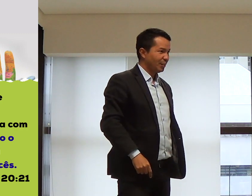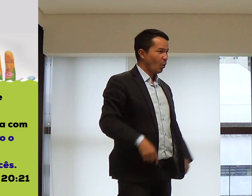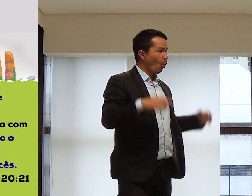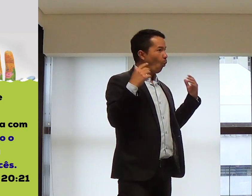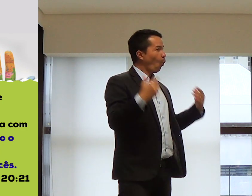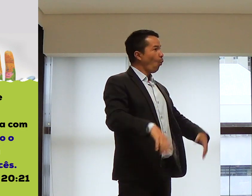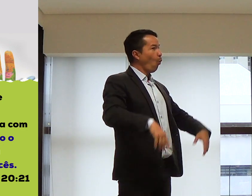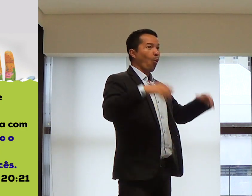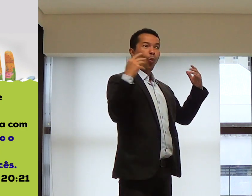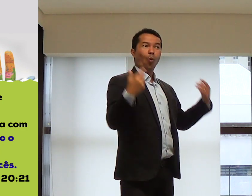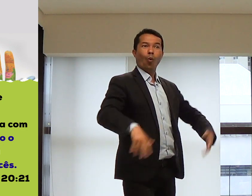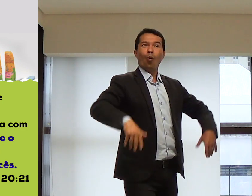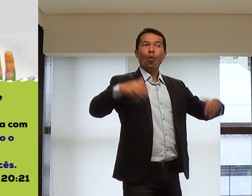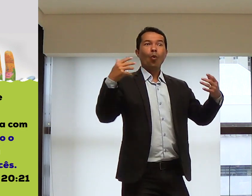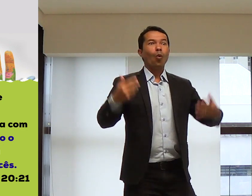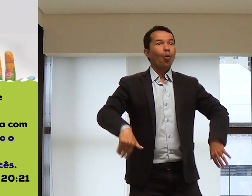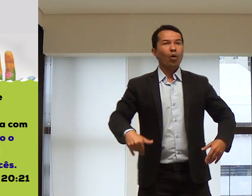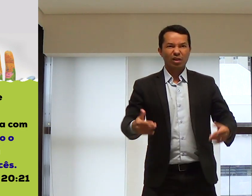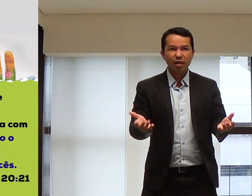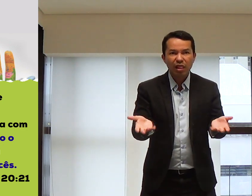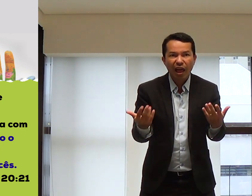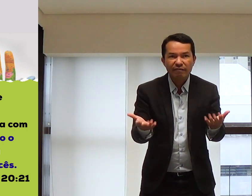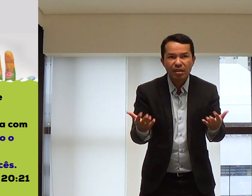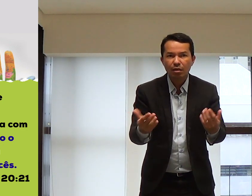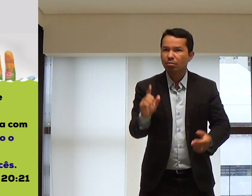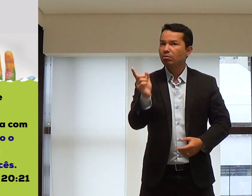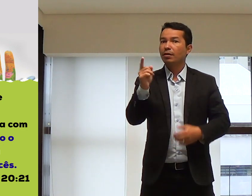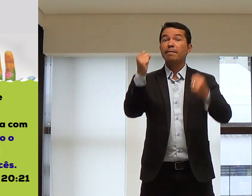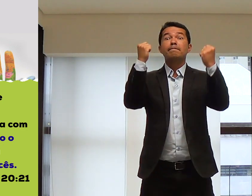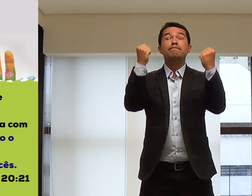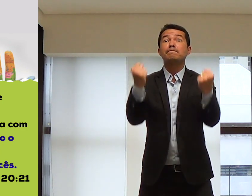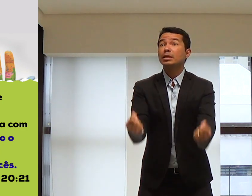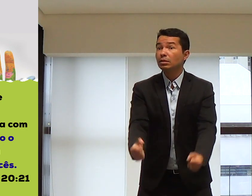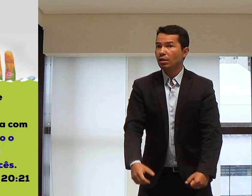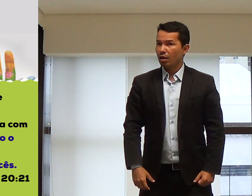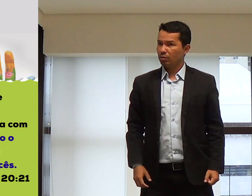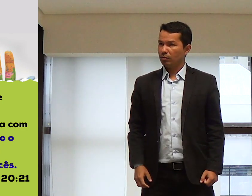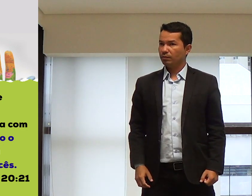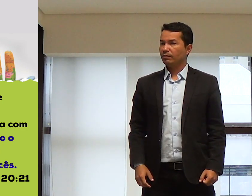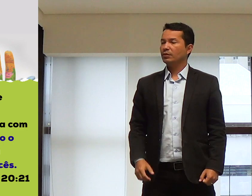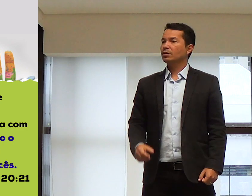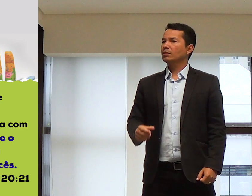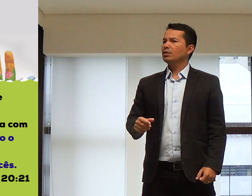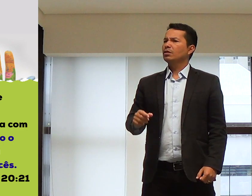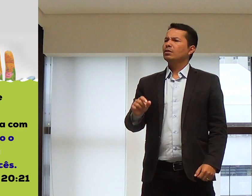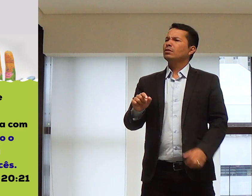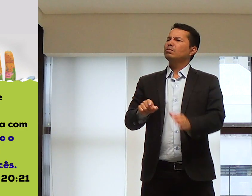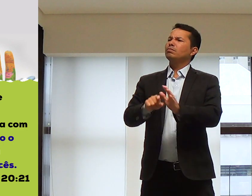Veja, é algo muito forte, muito pesado. Por quê?